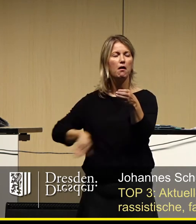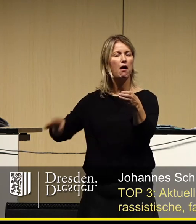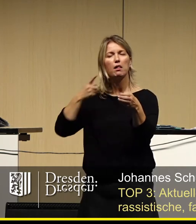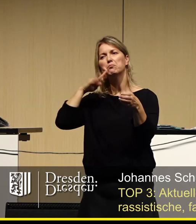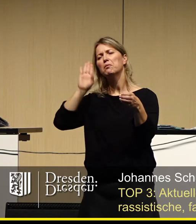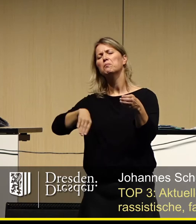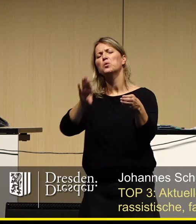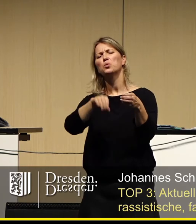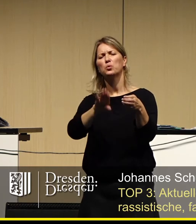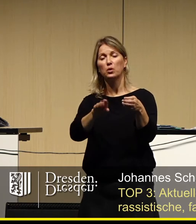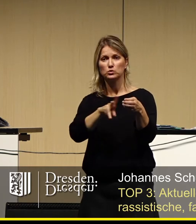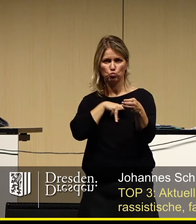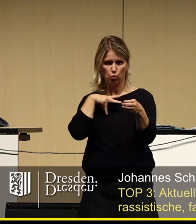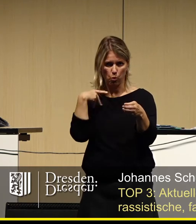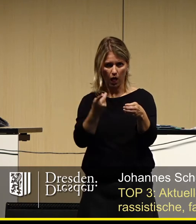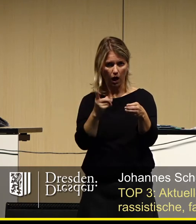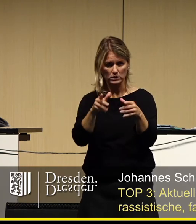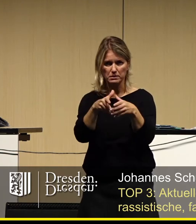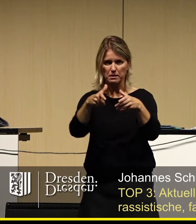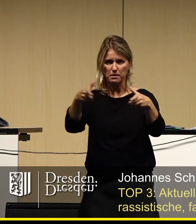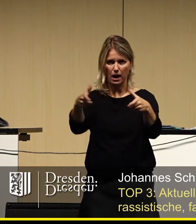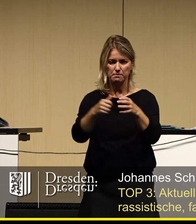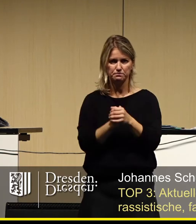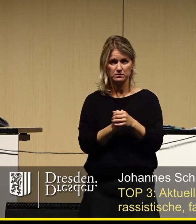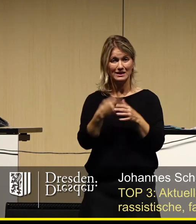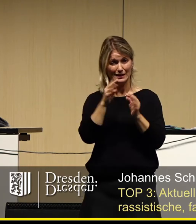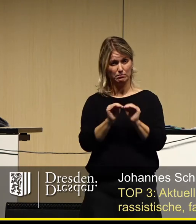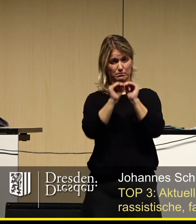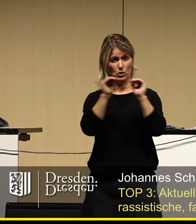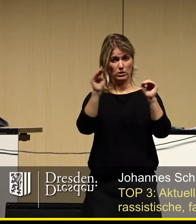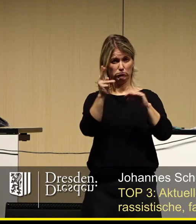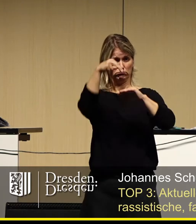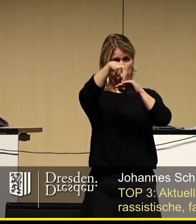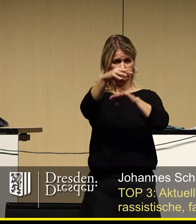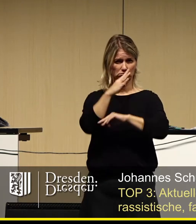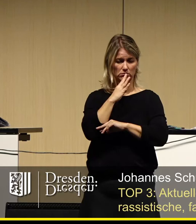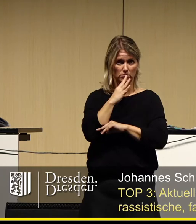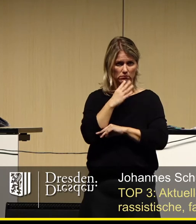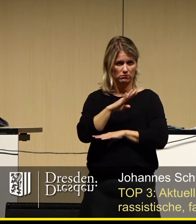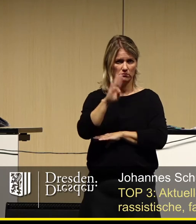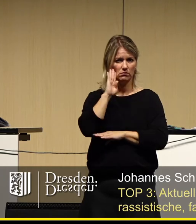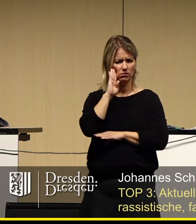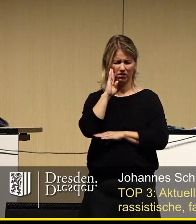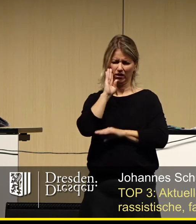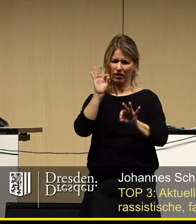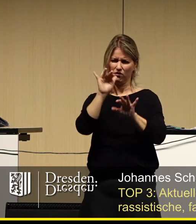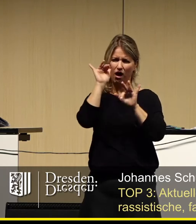verharmlost. Nicht nur die demagogischen Reden von der Bühne sind eine Gefahr für das friedliche Zusammenleben aller Menschen in unserer Stadt